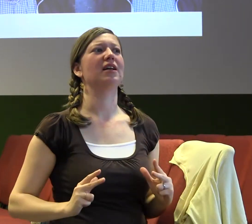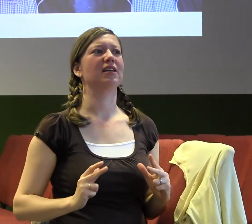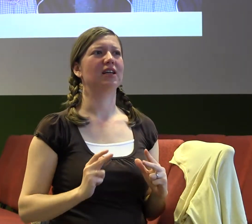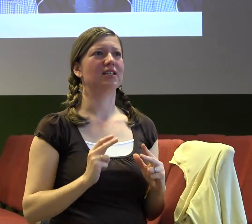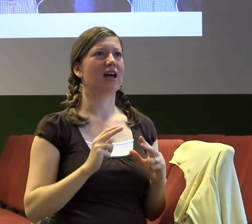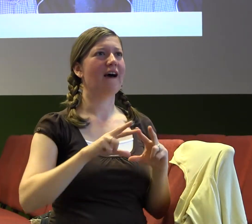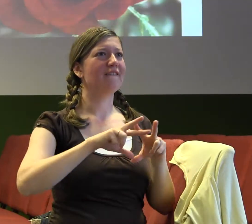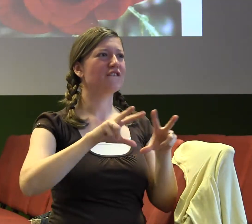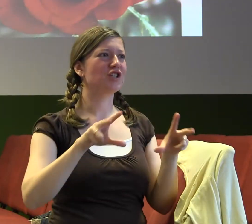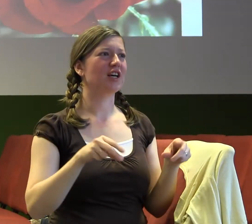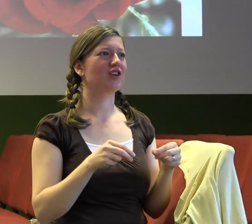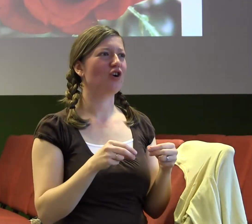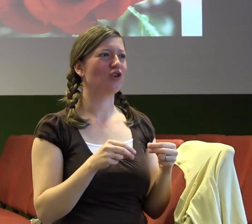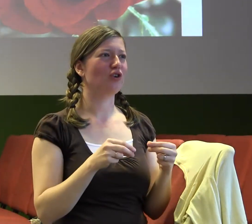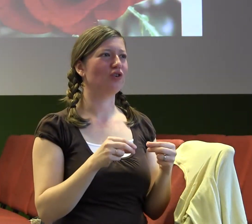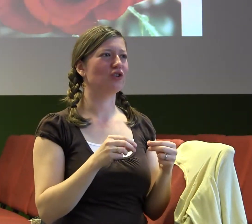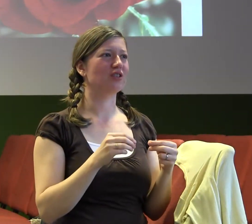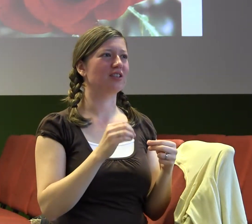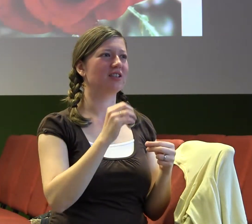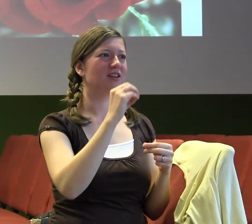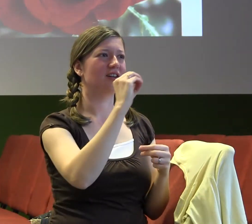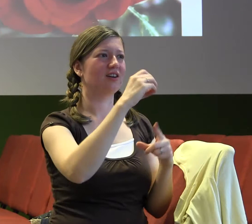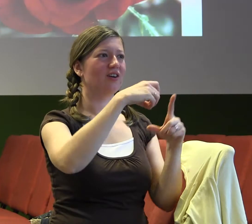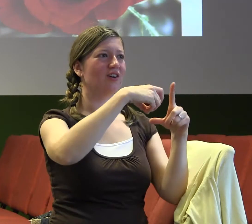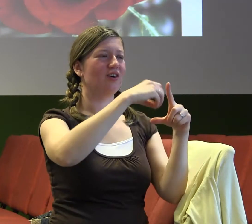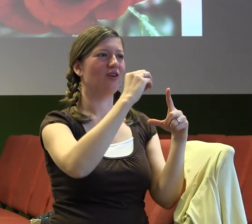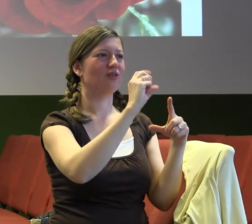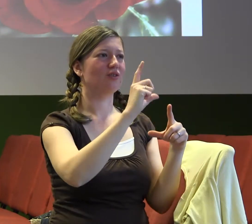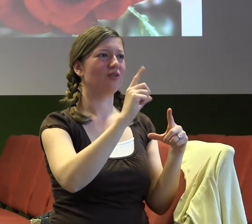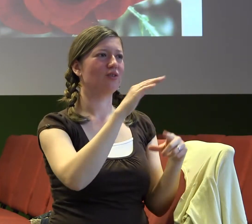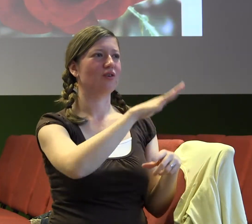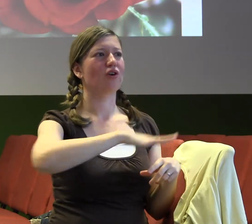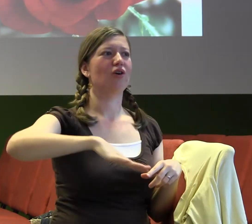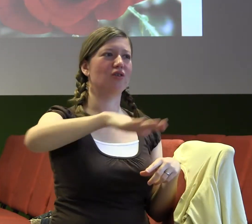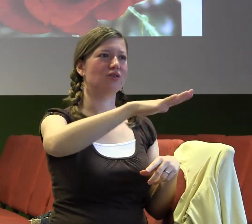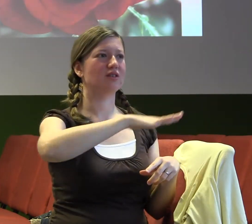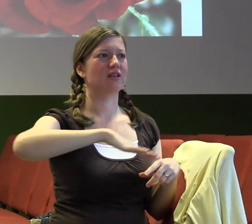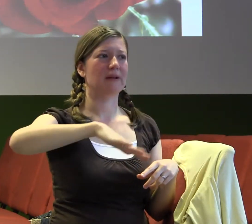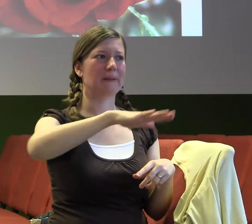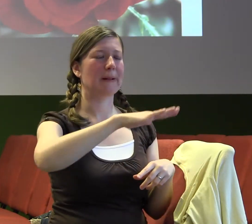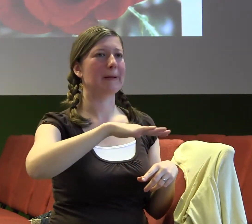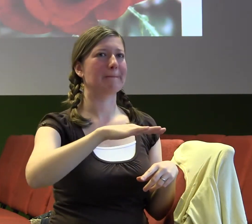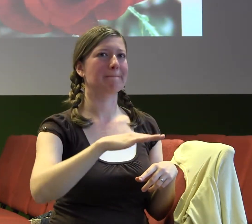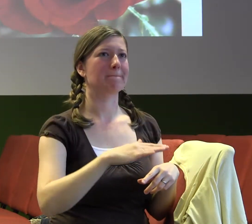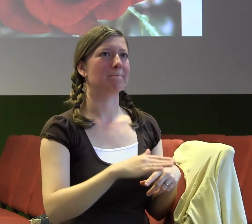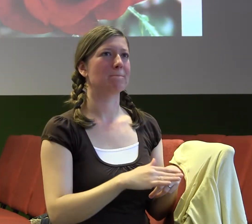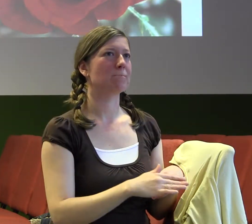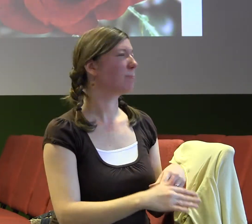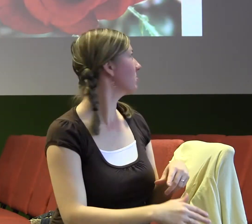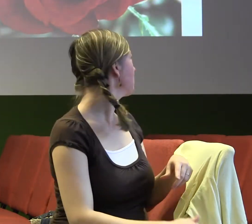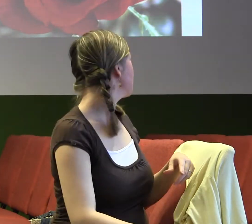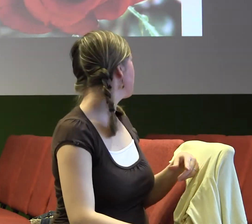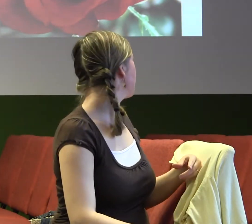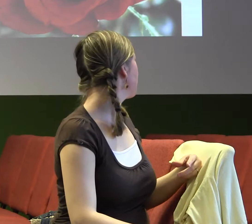A co teda můžeme s Bohem v práci, když se naučíme mít ten postoj, že každý den jdeme do práce s Bohem, že každý den tam může jít s